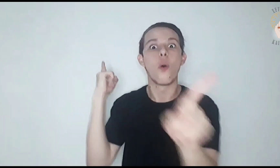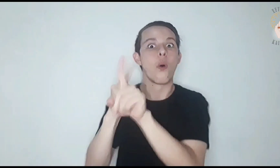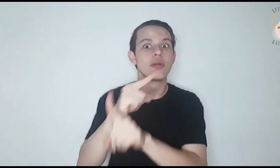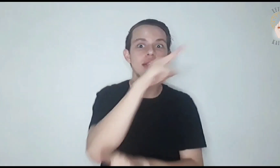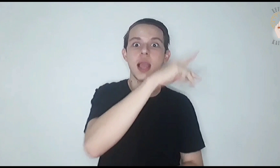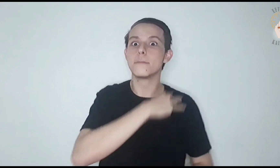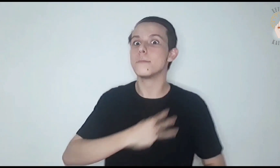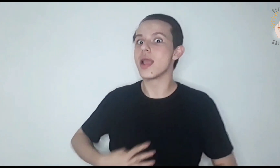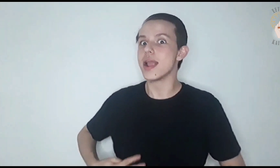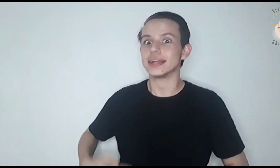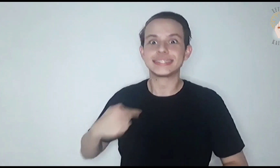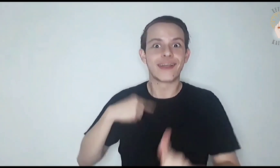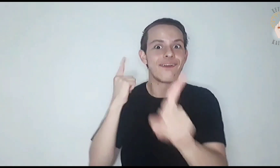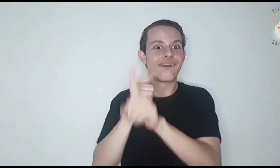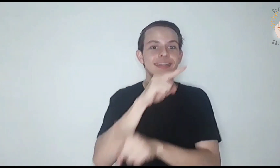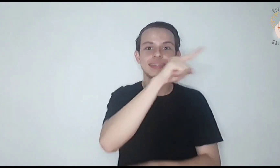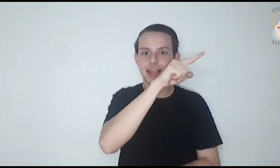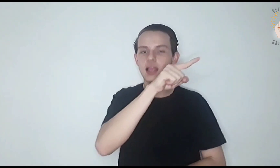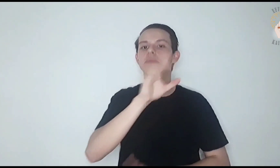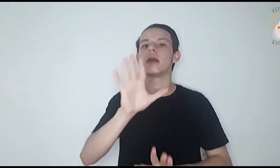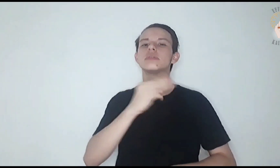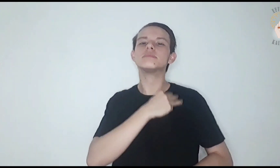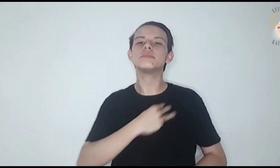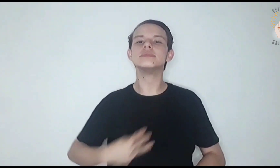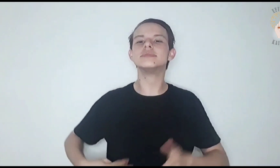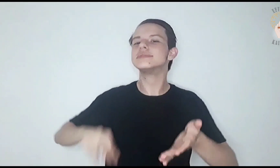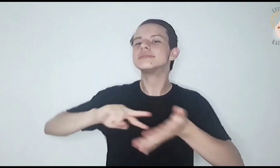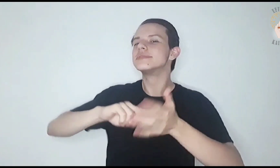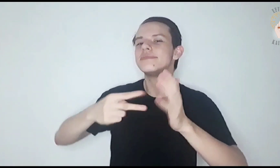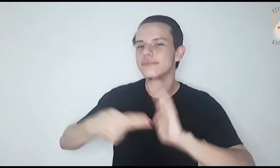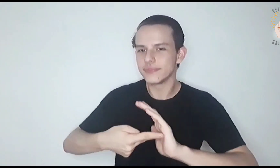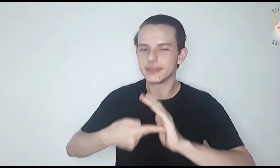Encontramos o Messias, que quer dizer Cristo.